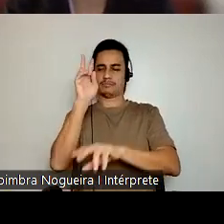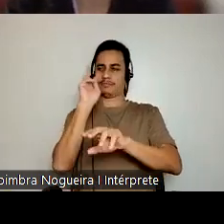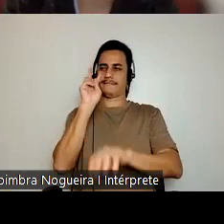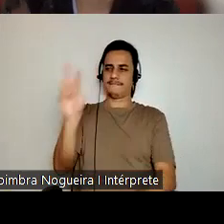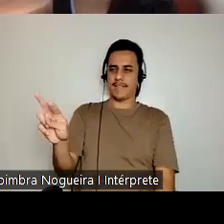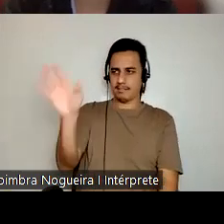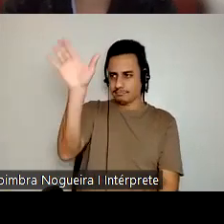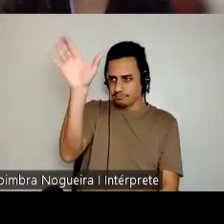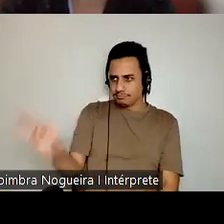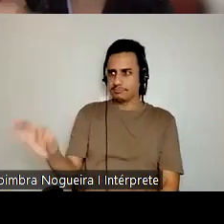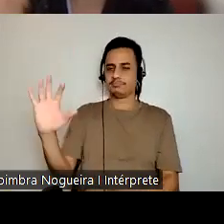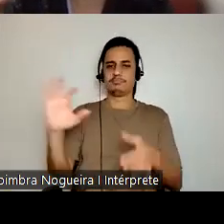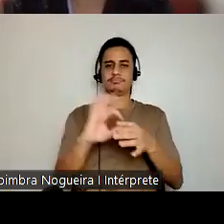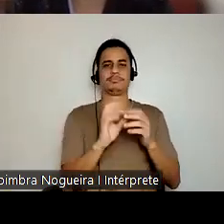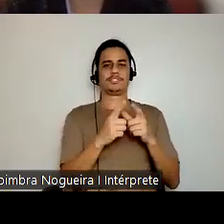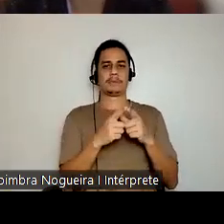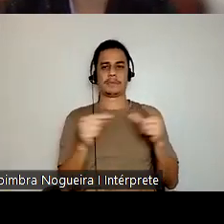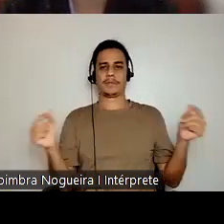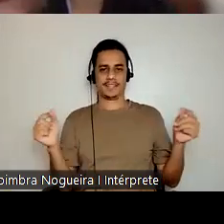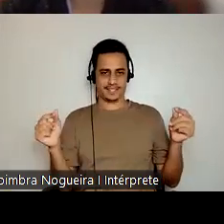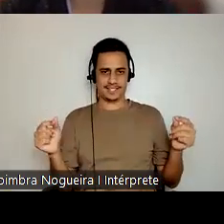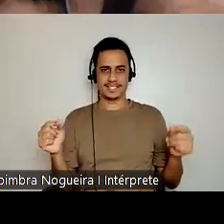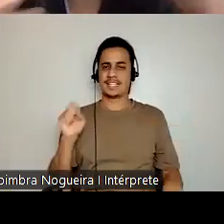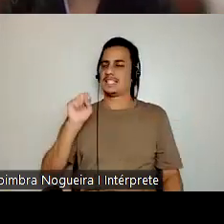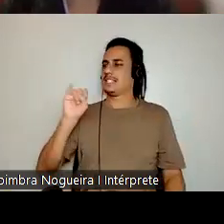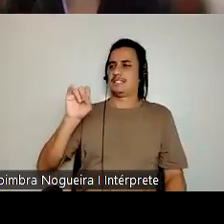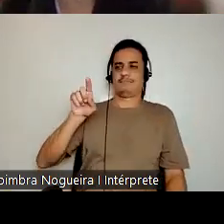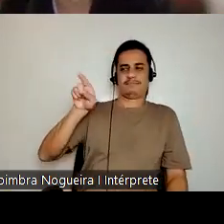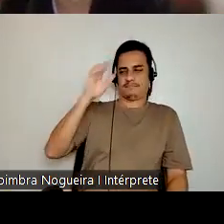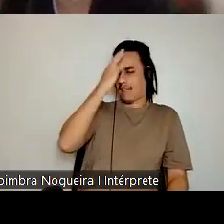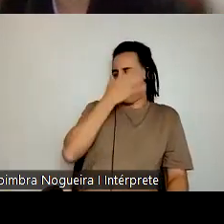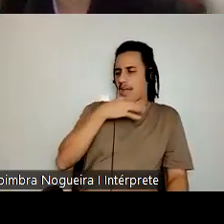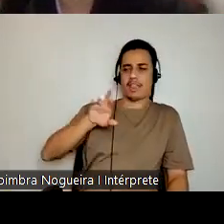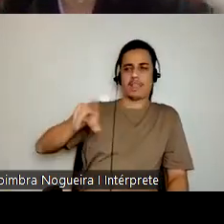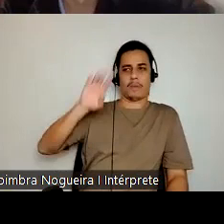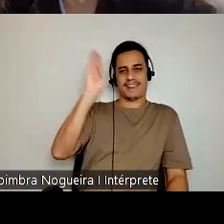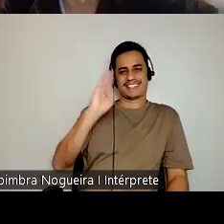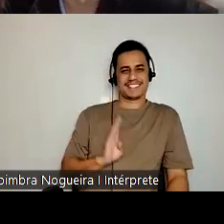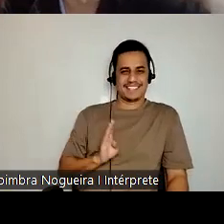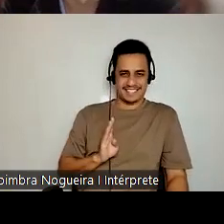associarem para o Japão, com o japonês, com a não-brasilidade e vir esse